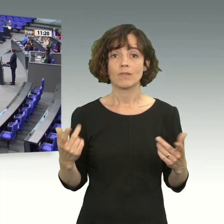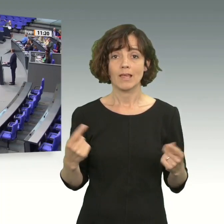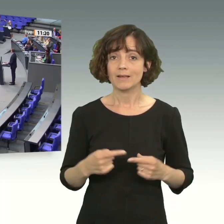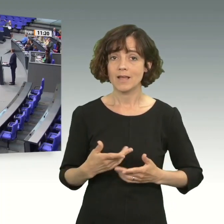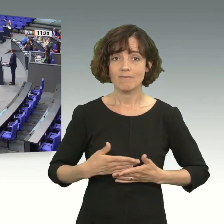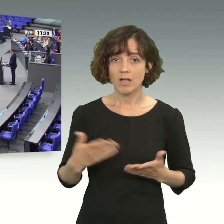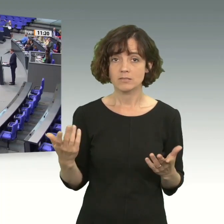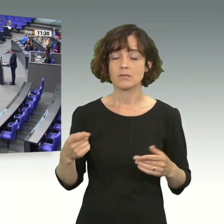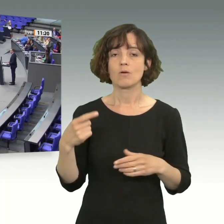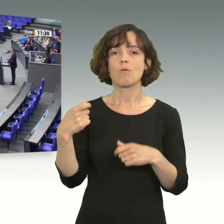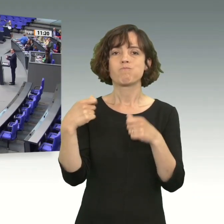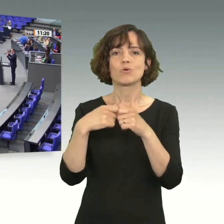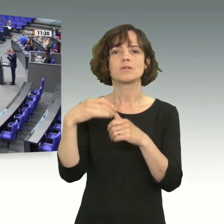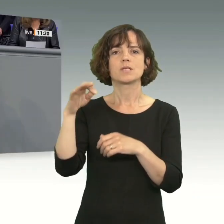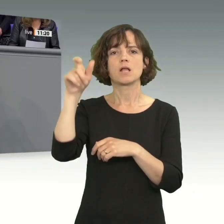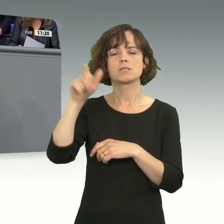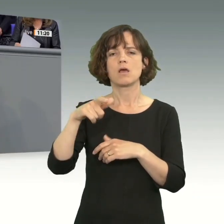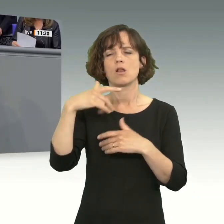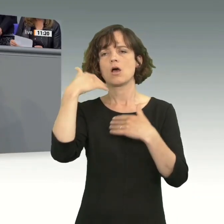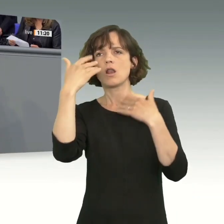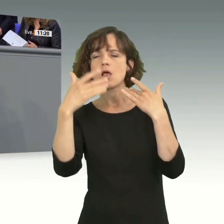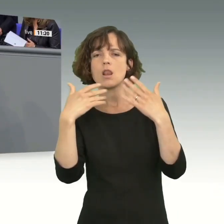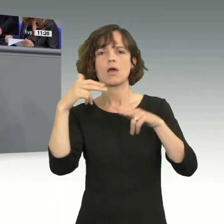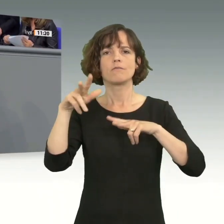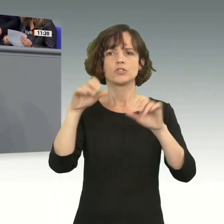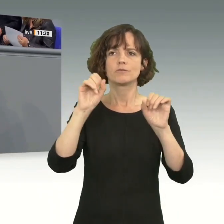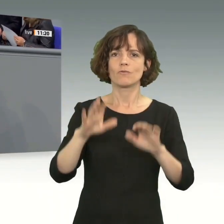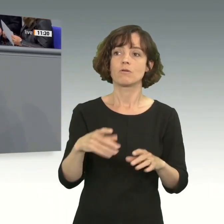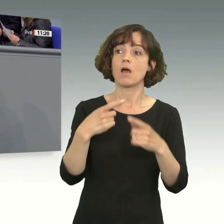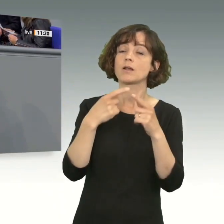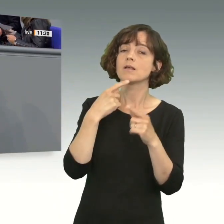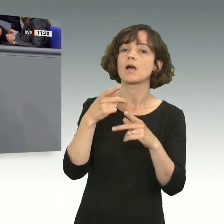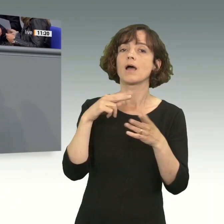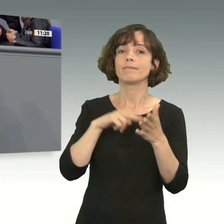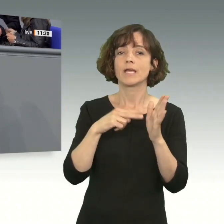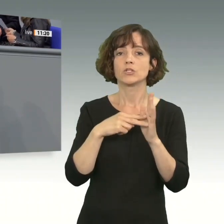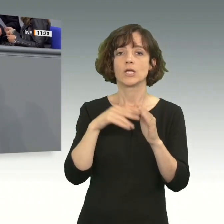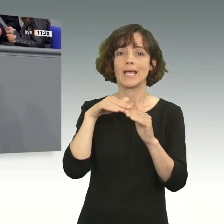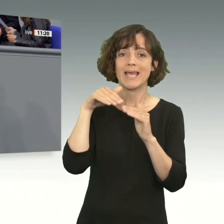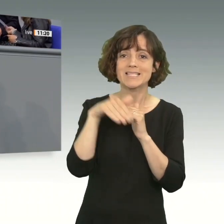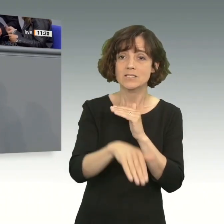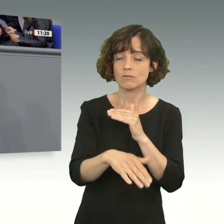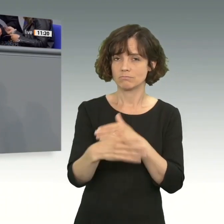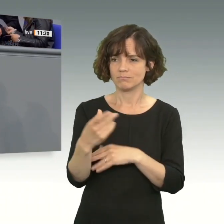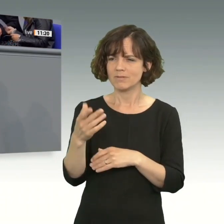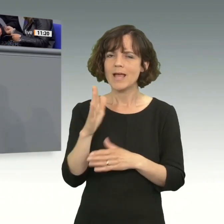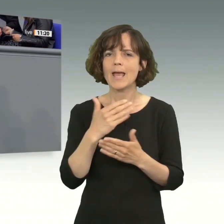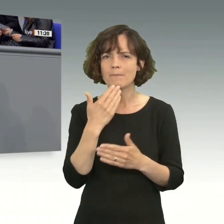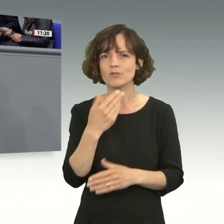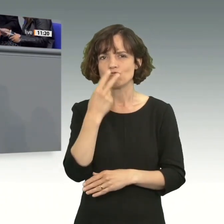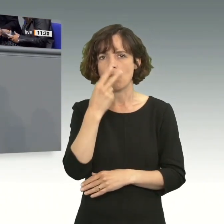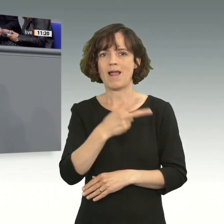Stattdessen fantasiert der Bundeskanzler vom Wirtschaftswunder. Andere reden von der technischen Rezession. Vielleicht schauen Sie sich einfach mal die